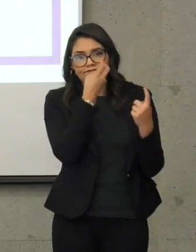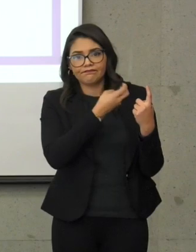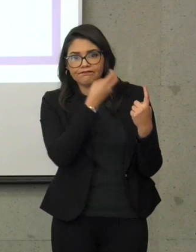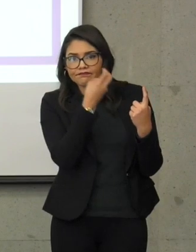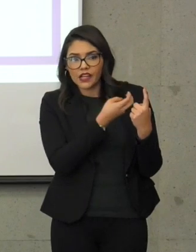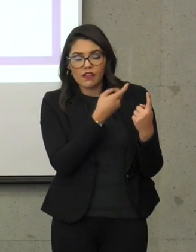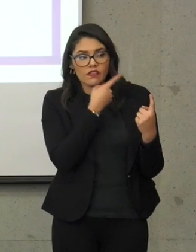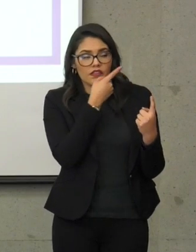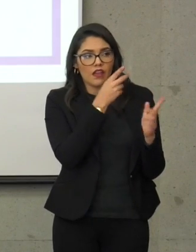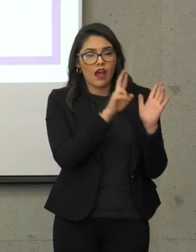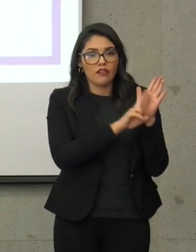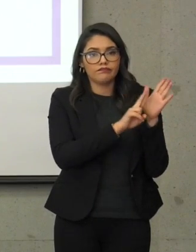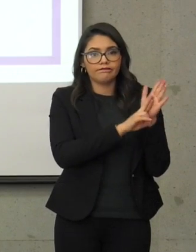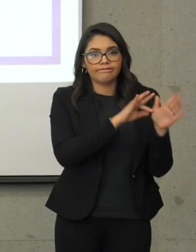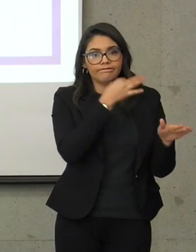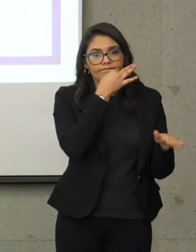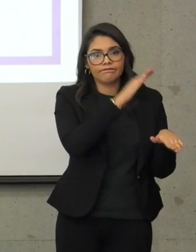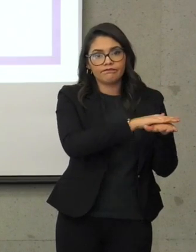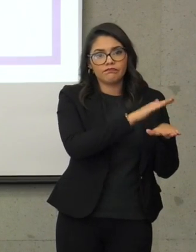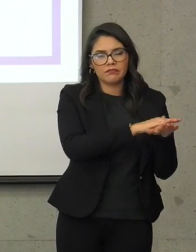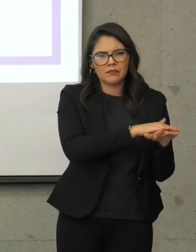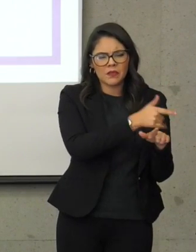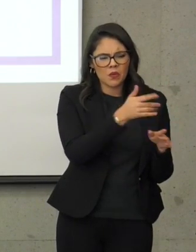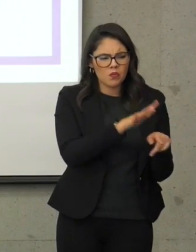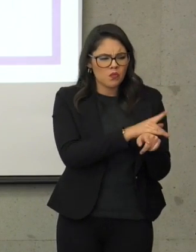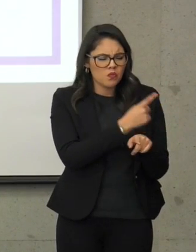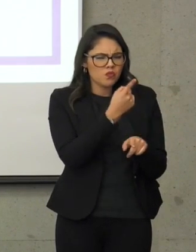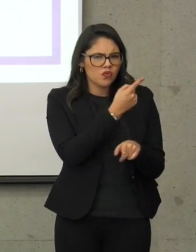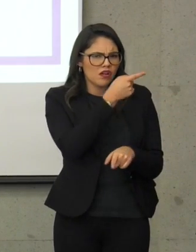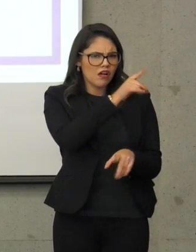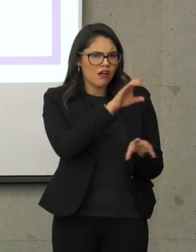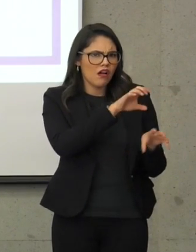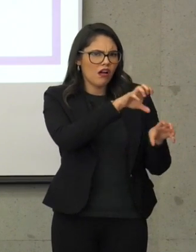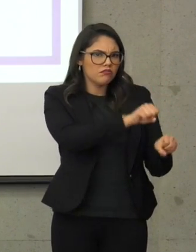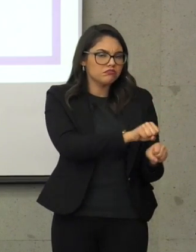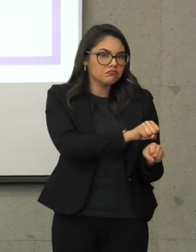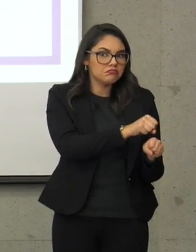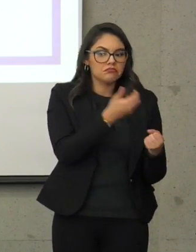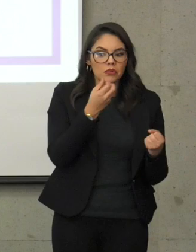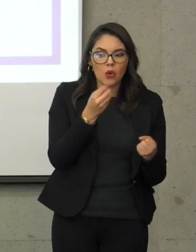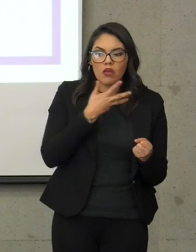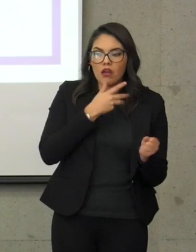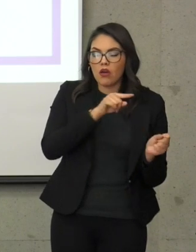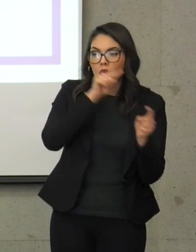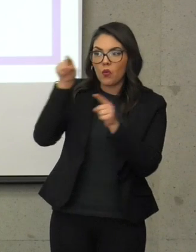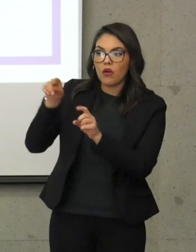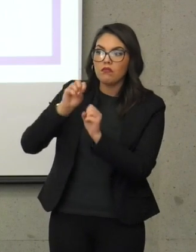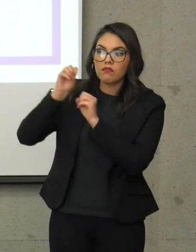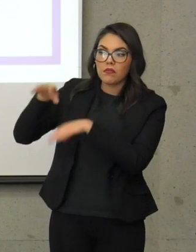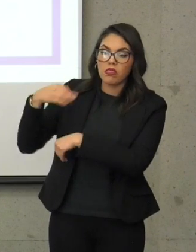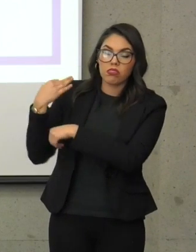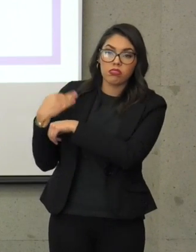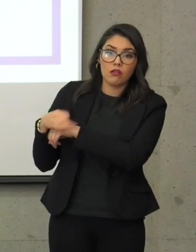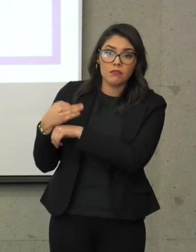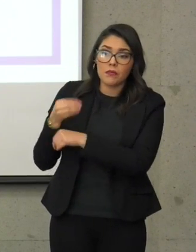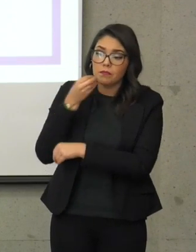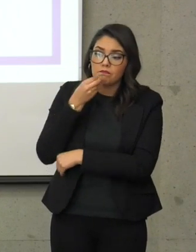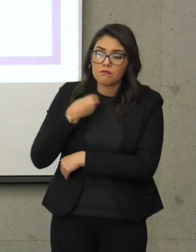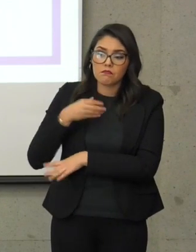alertas migratorias, por qué están y si están encerradas en lugares en